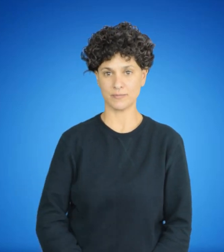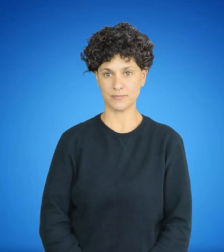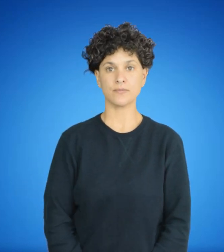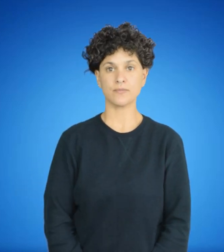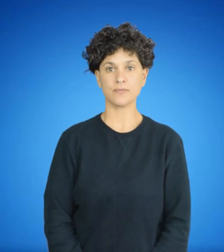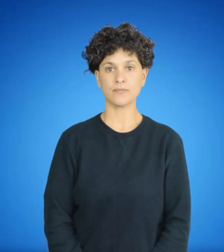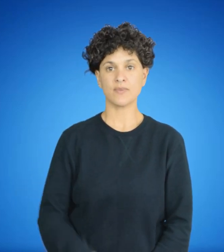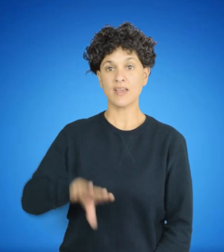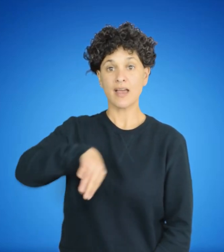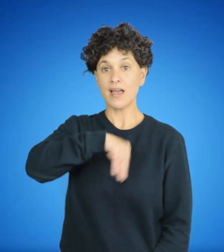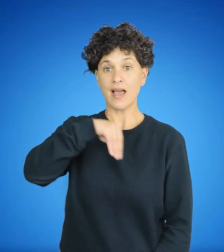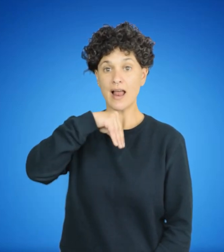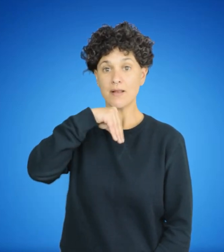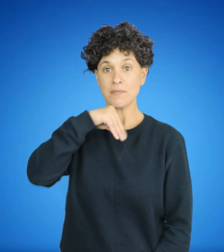Riqueza, poder, honor.